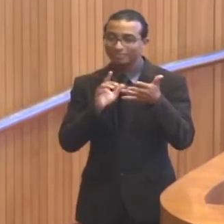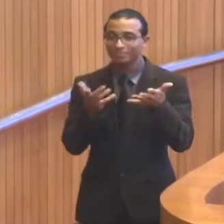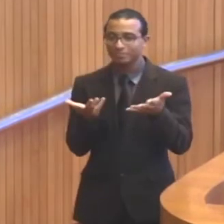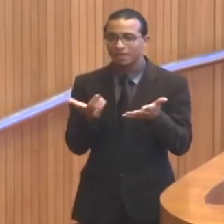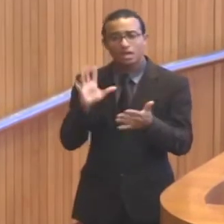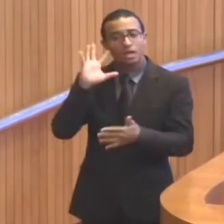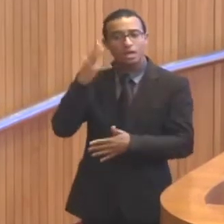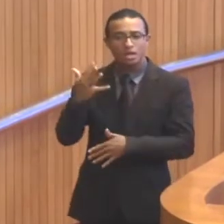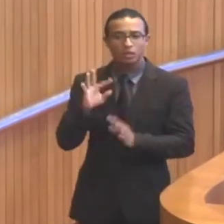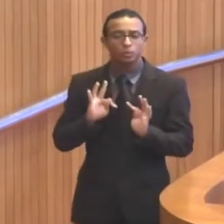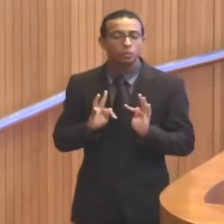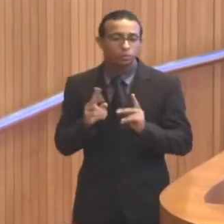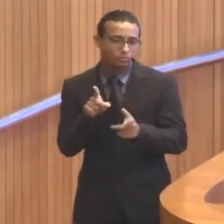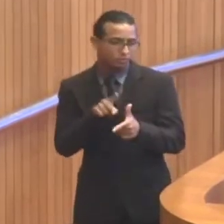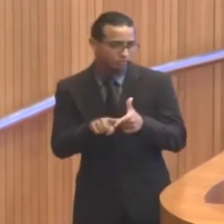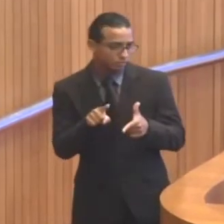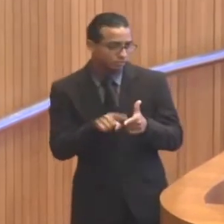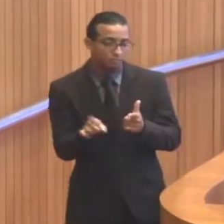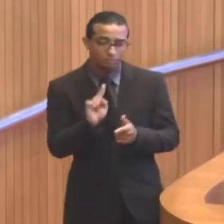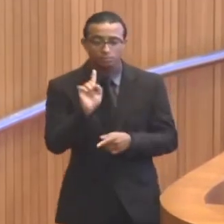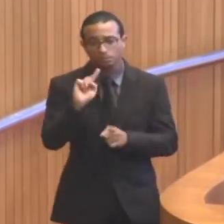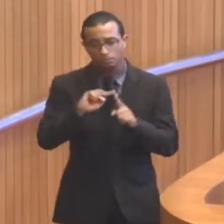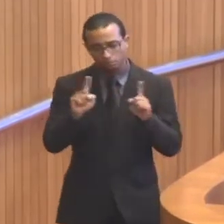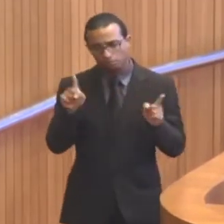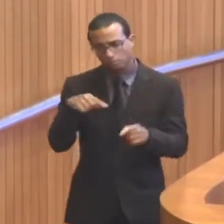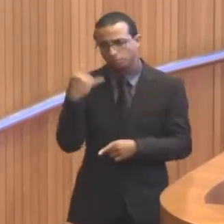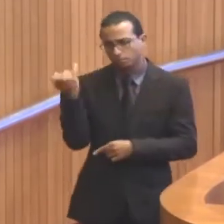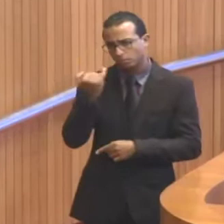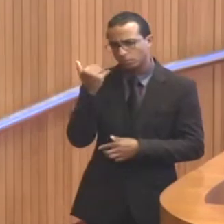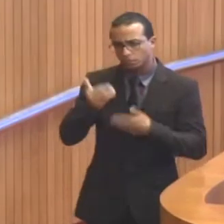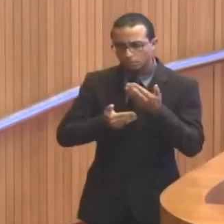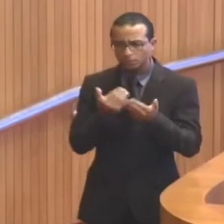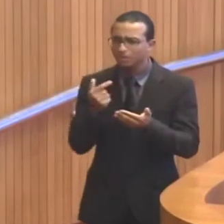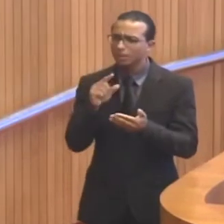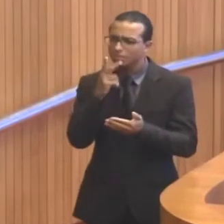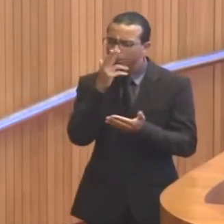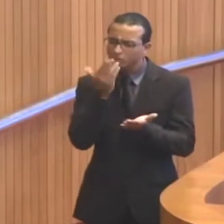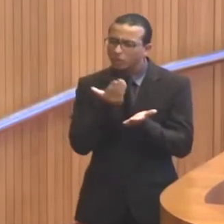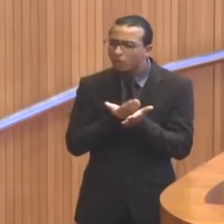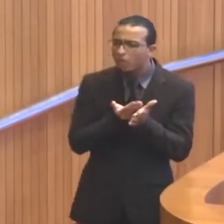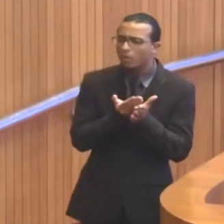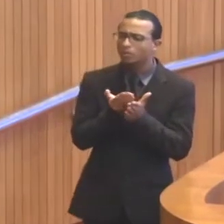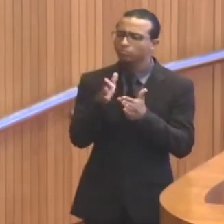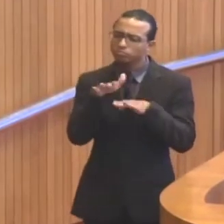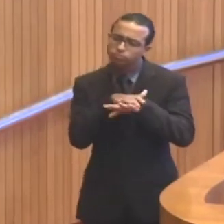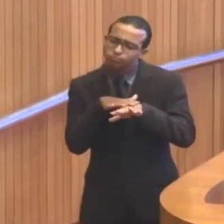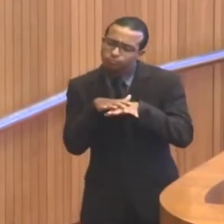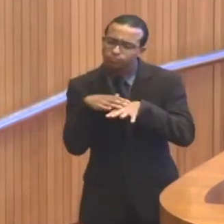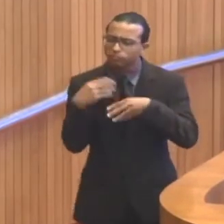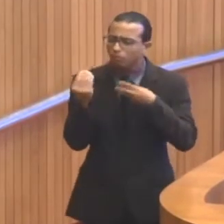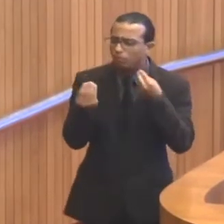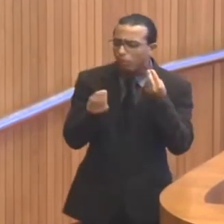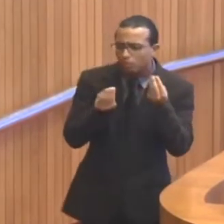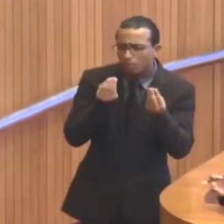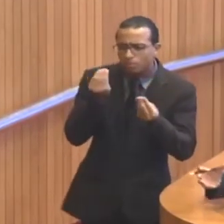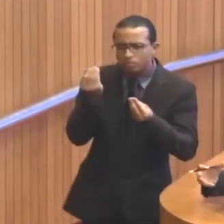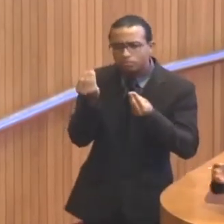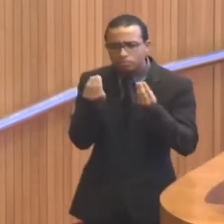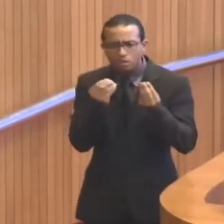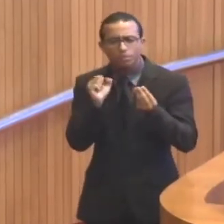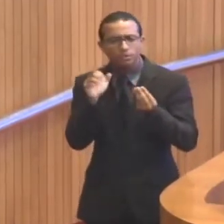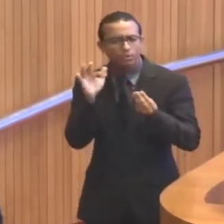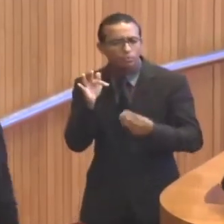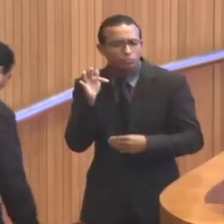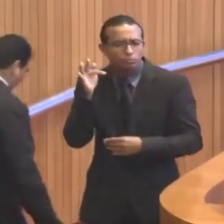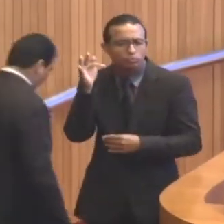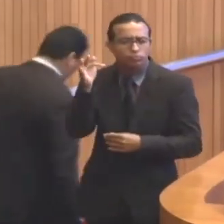não resolve todas as questões, mas é um passo importante para provocar o debate, para iniciar a discussão, para fazer com